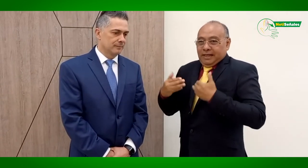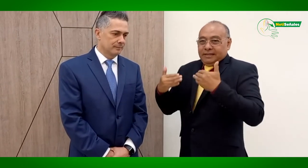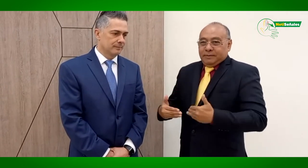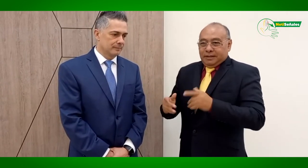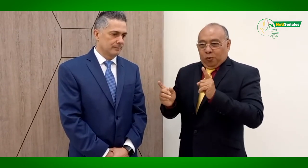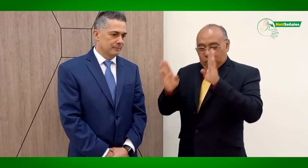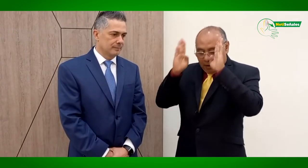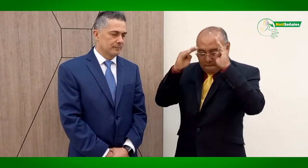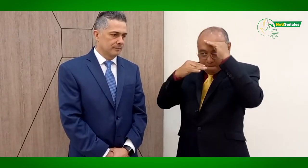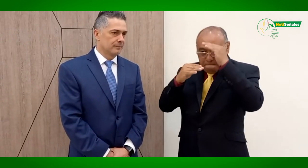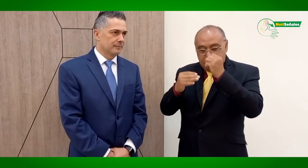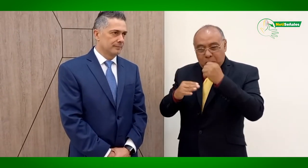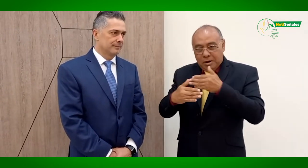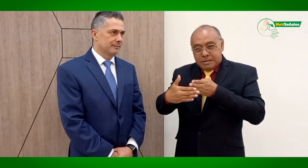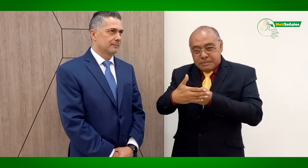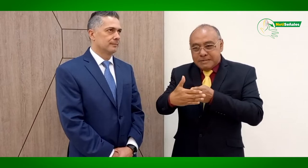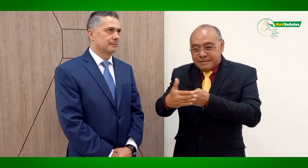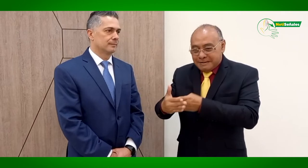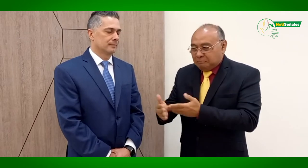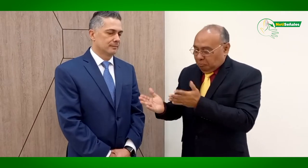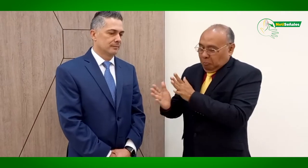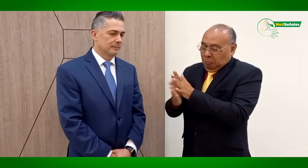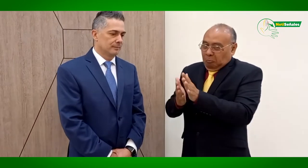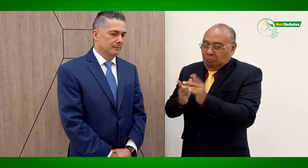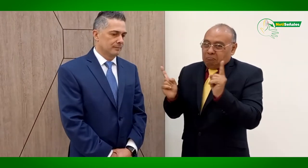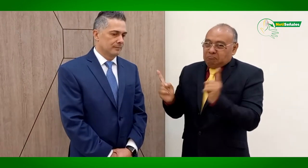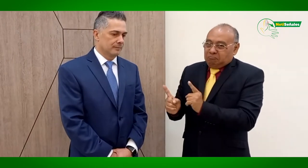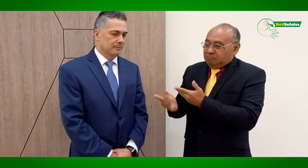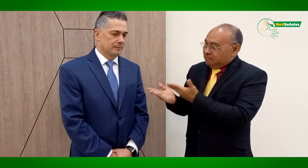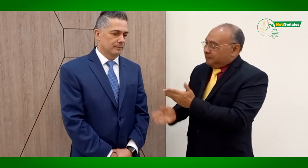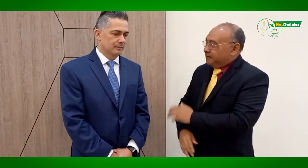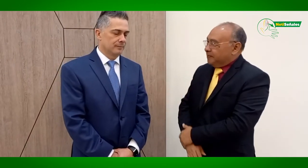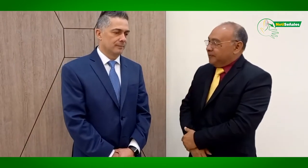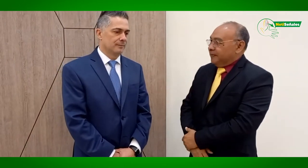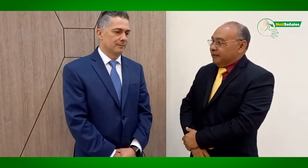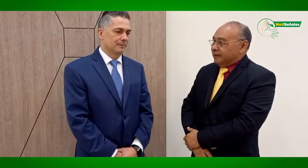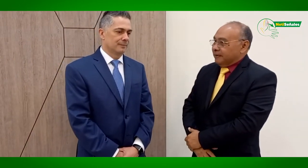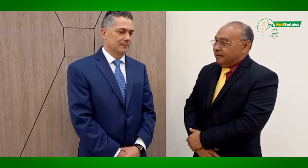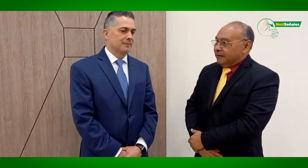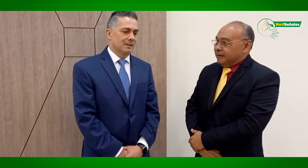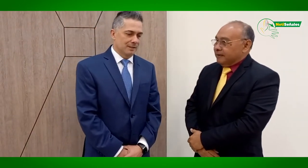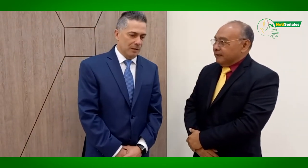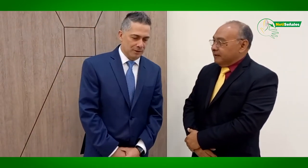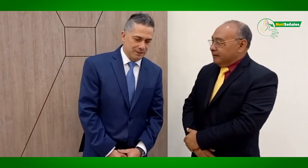mayoría, que está en esa sociedad que tiene unos paradigmas que no nos permite acceder, que tienen esas barreras. Cuéntanos. Claro que sí.